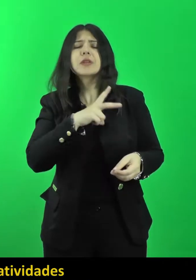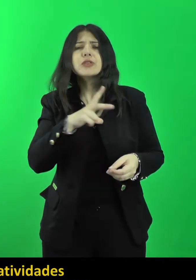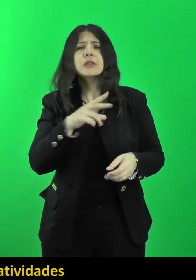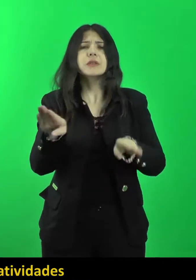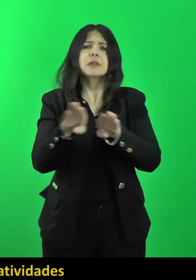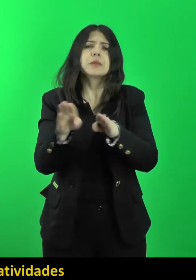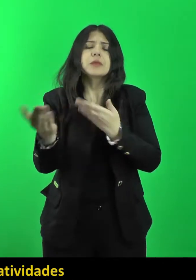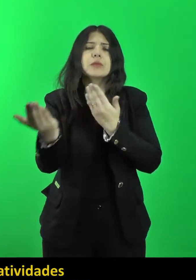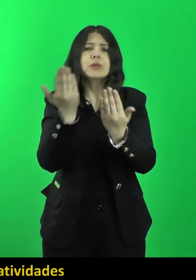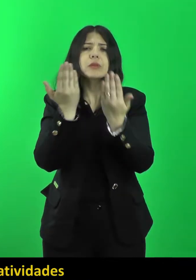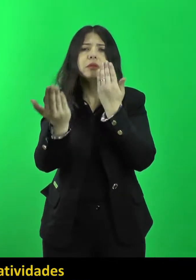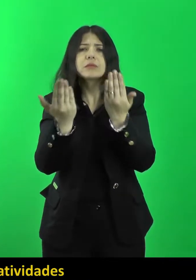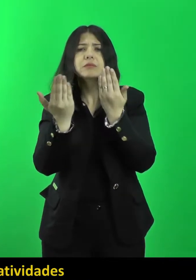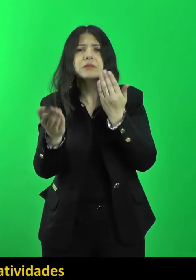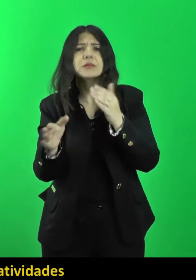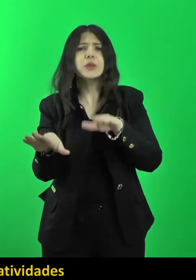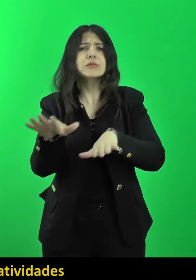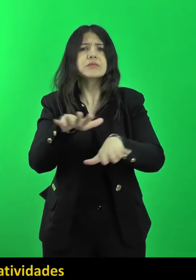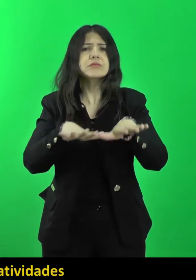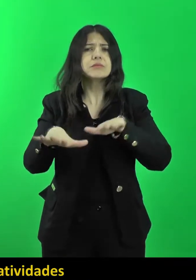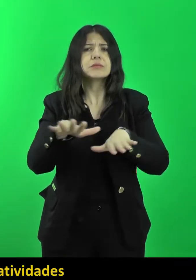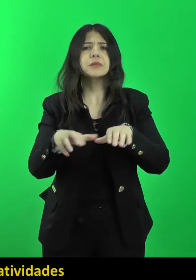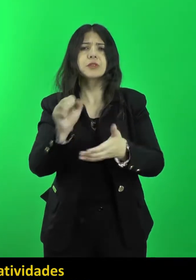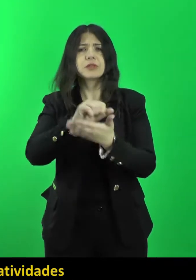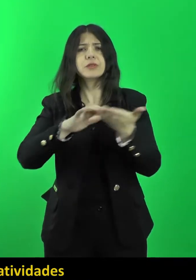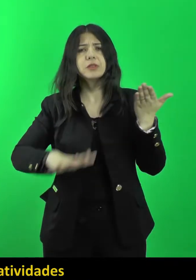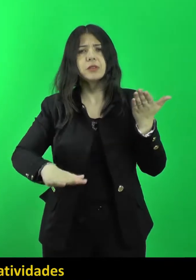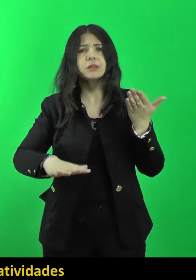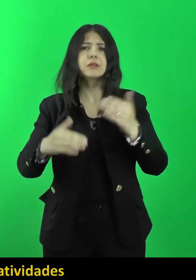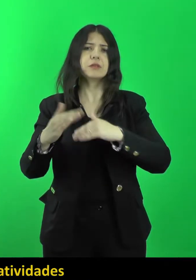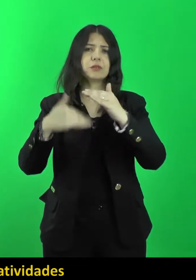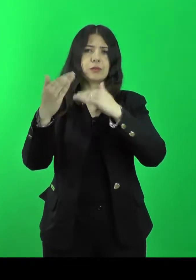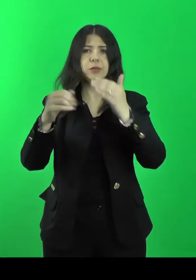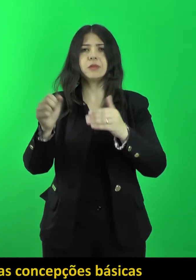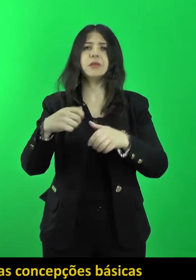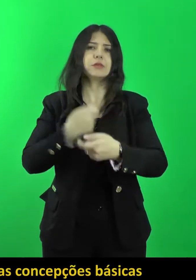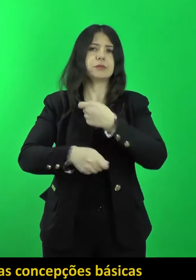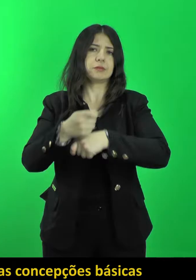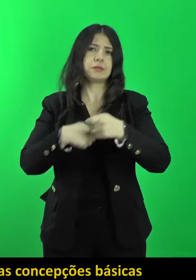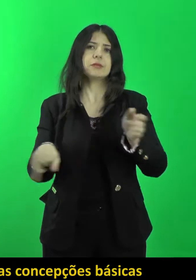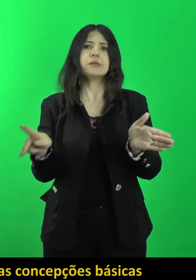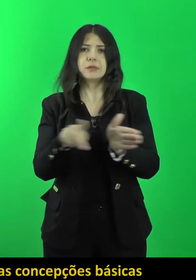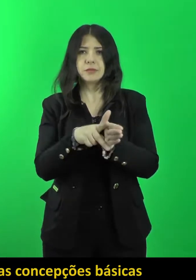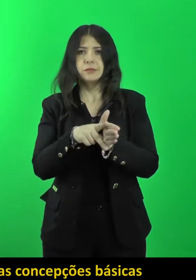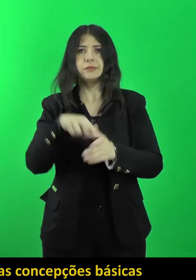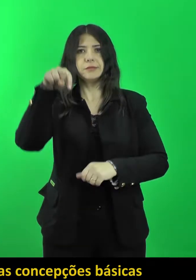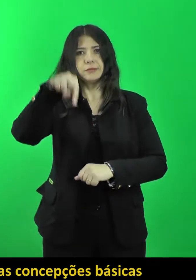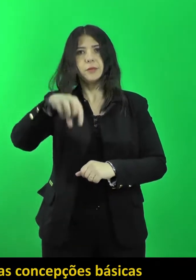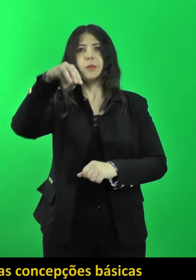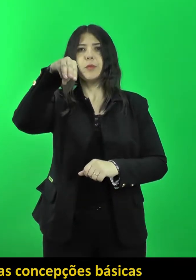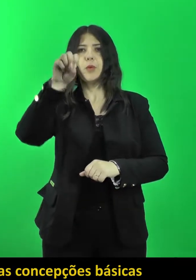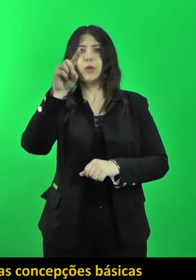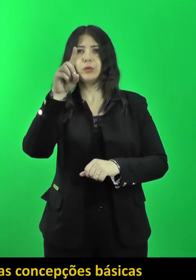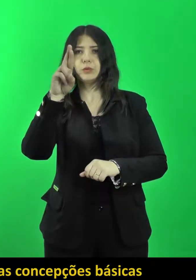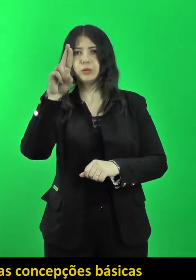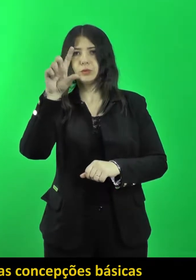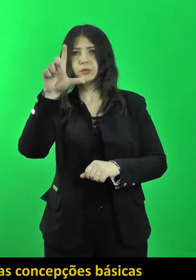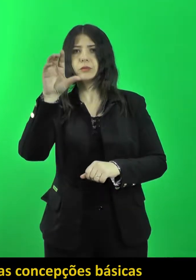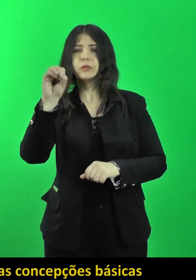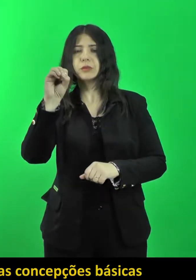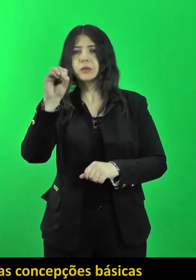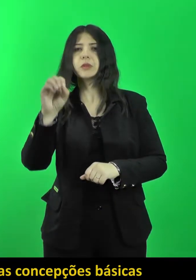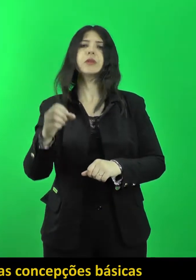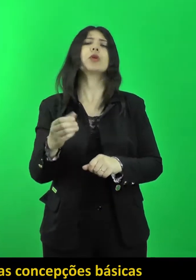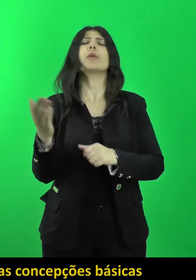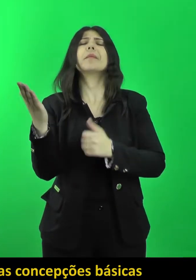correlacionar as atividades desenvolvidas pela Administração Pública. Neste módulo, vamos abordar as